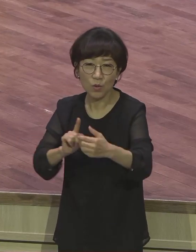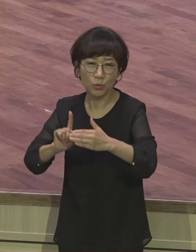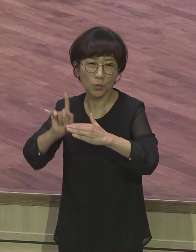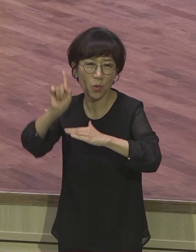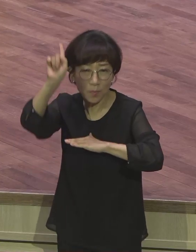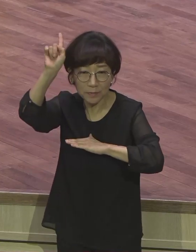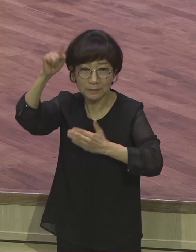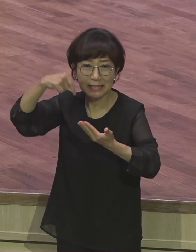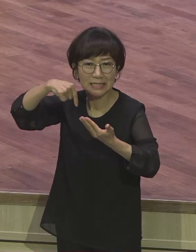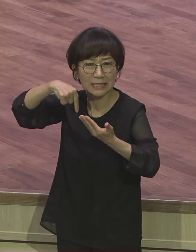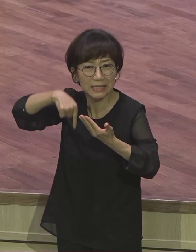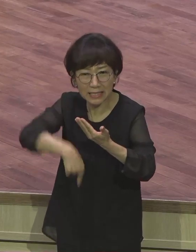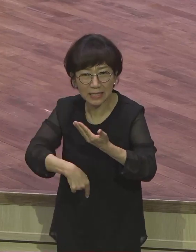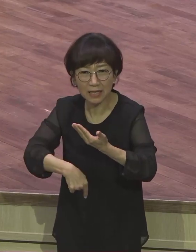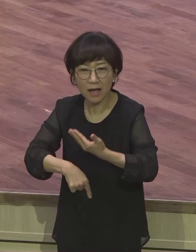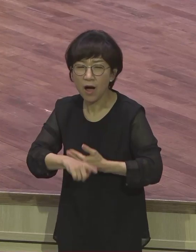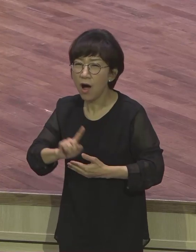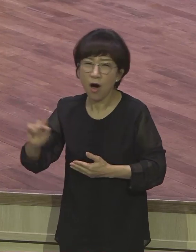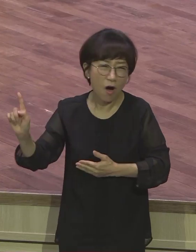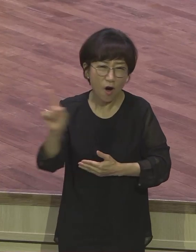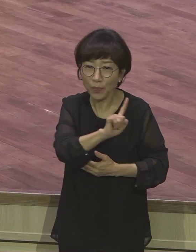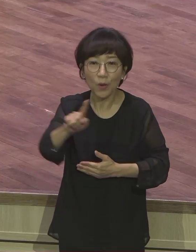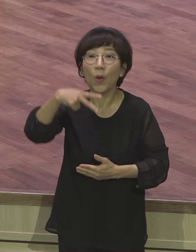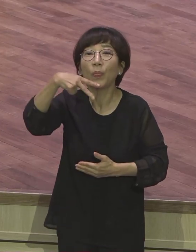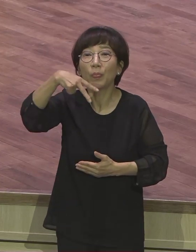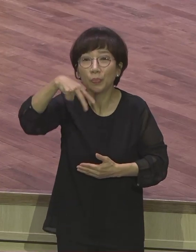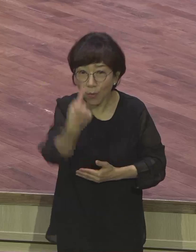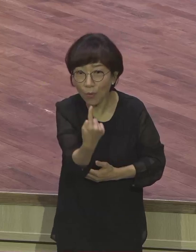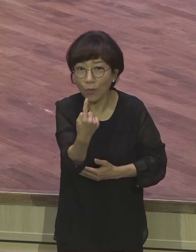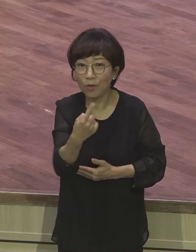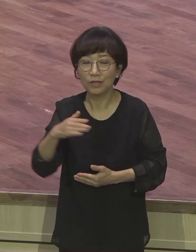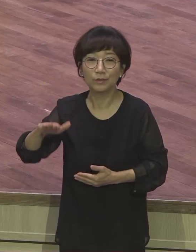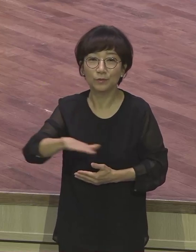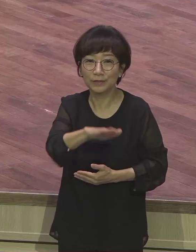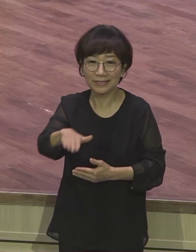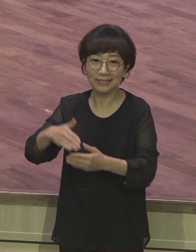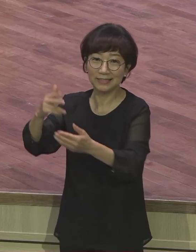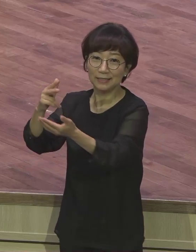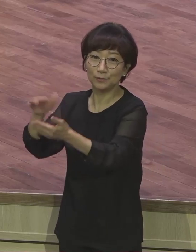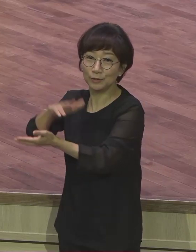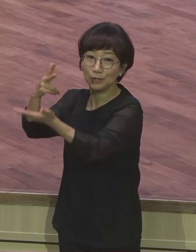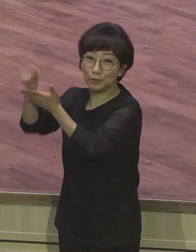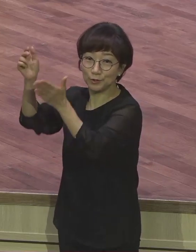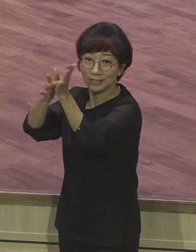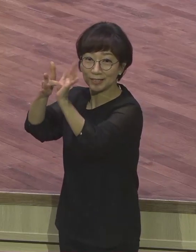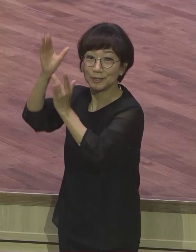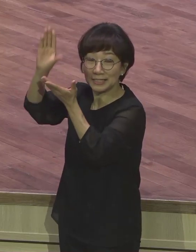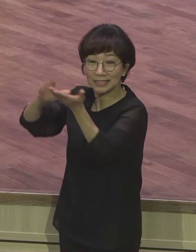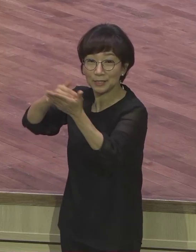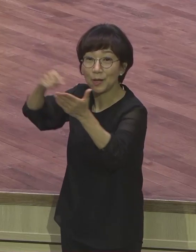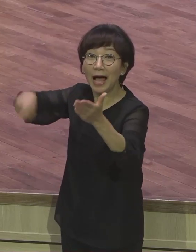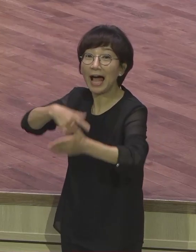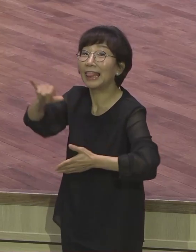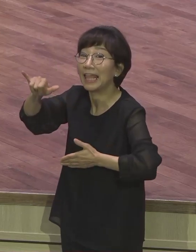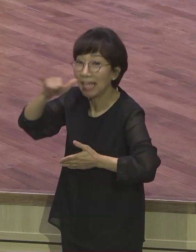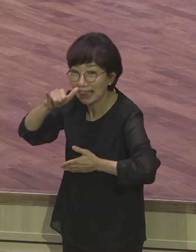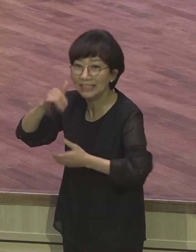높음이나 기쁨이나 다른 어떤 피조물이라도 우리를 우리 주 예수 예수 안에 있는 하나님의